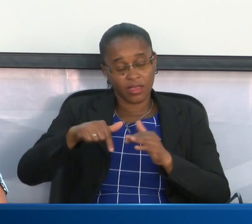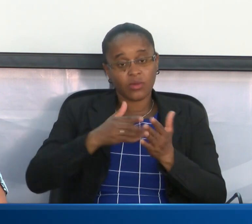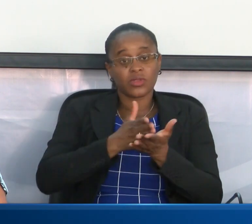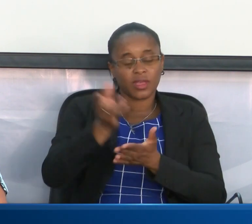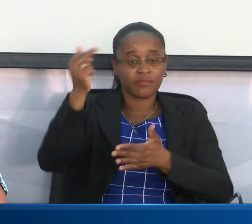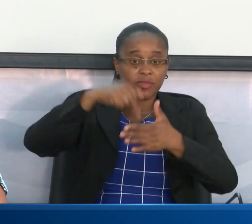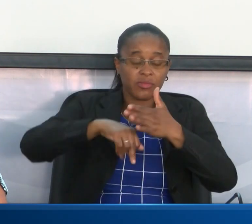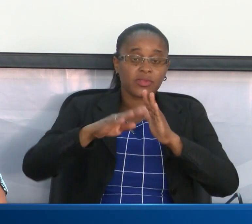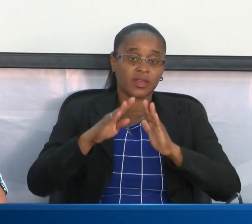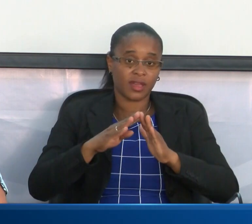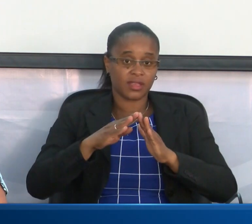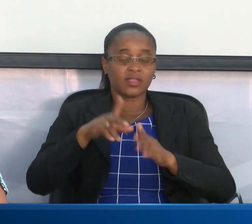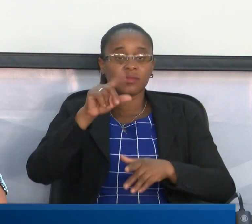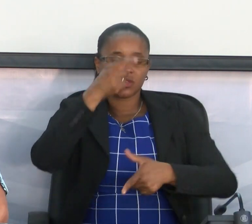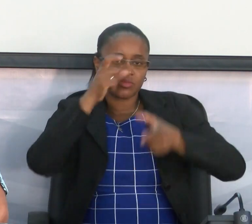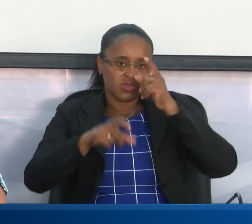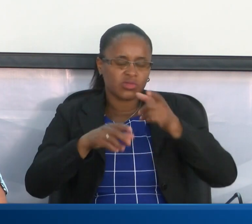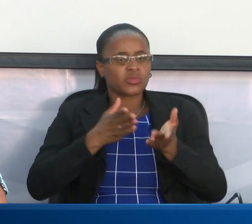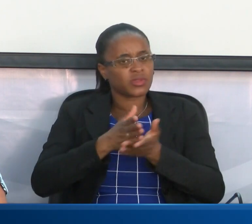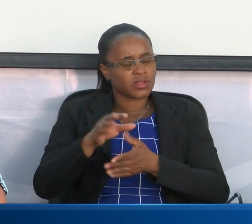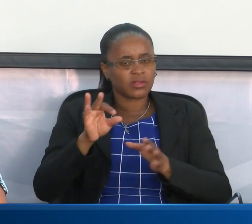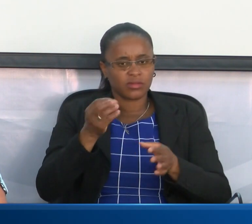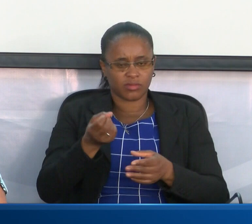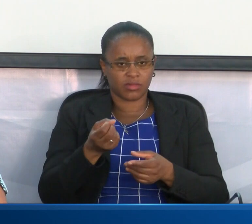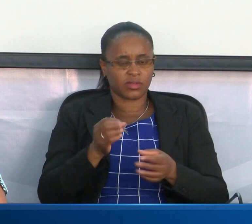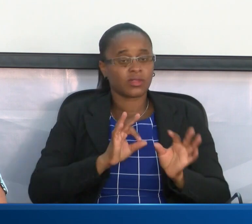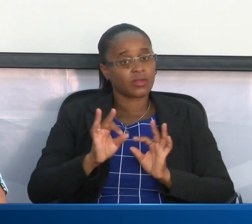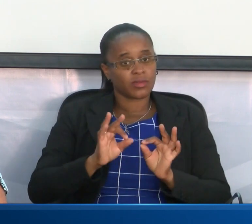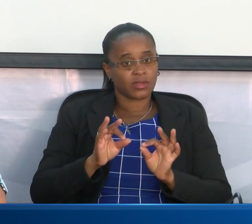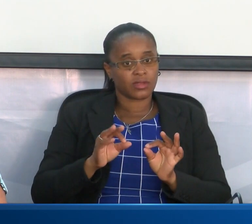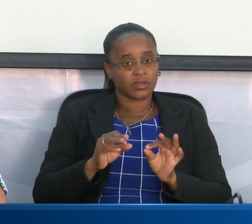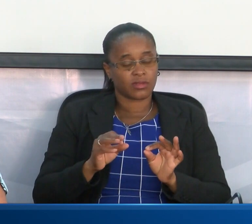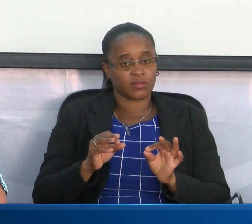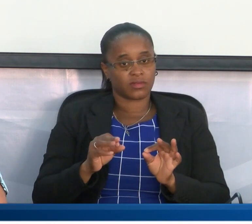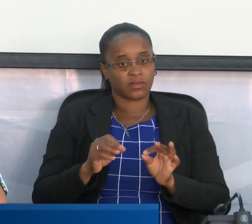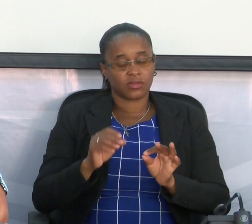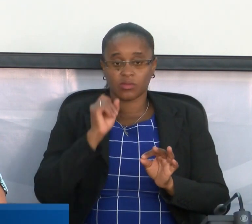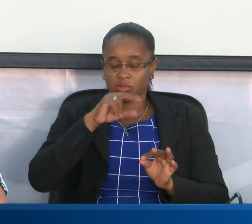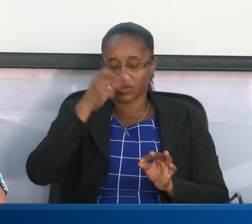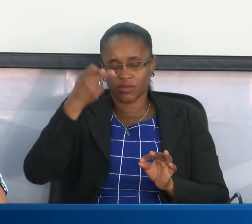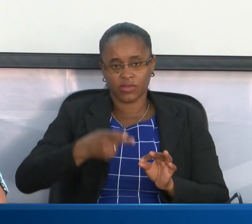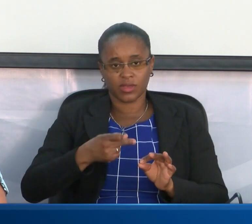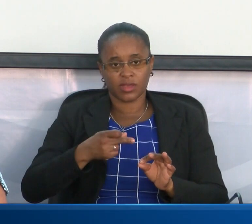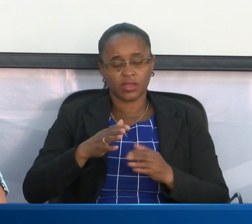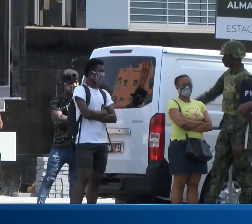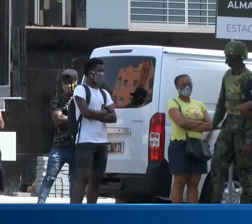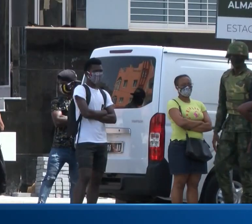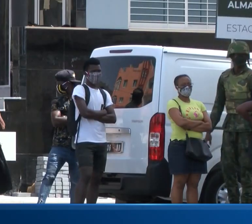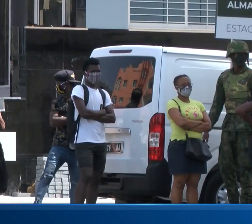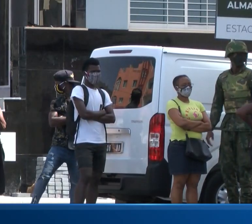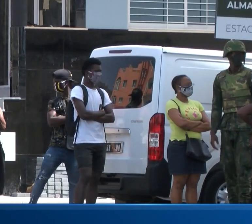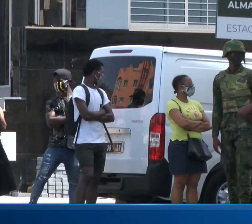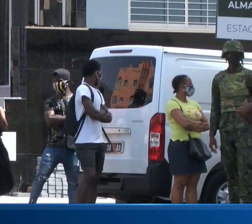moram em apartamentos, em prédios, não podem descer a escada do prédio porque tem que ficar adentro do seu apartamento.